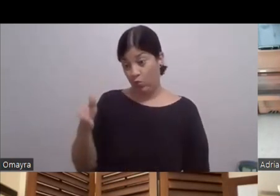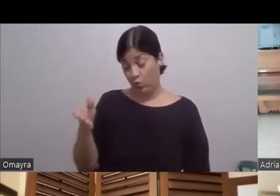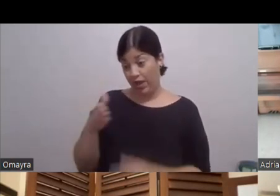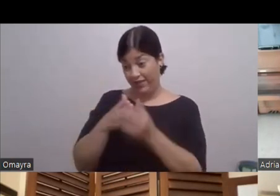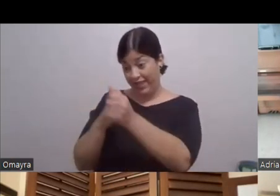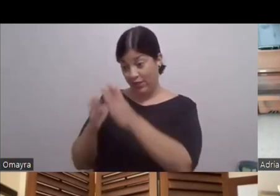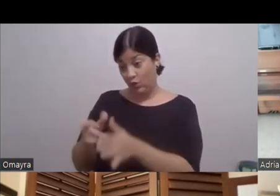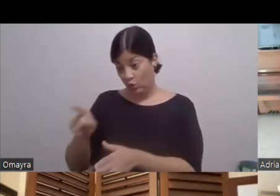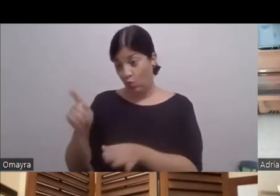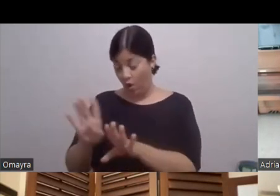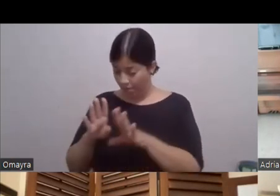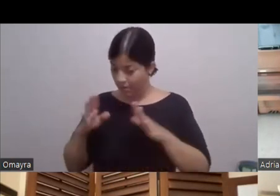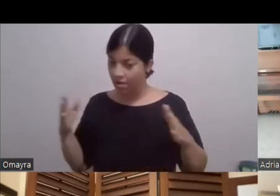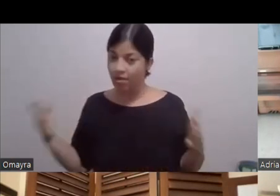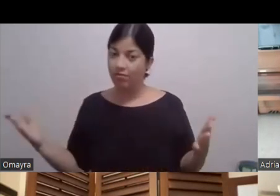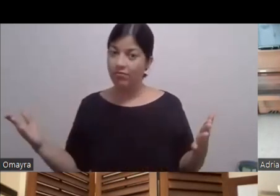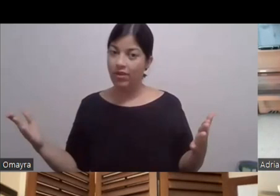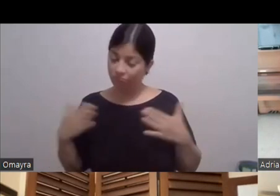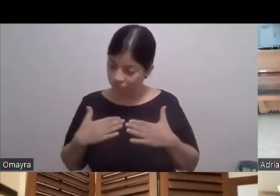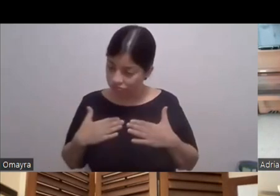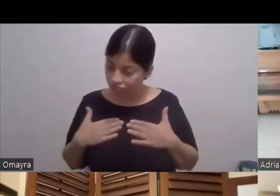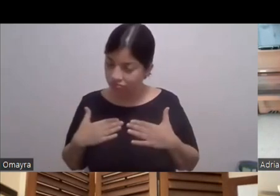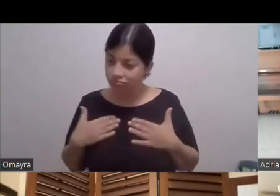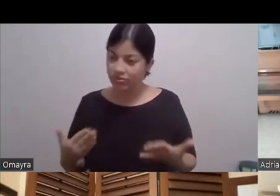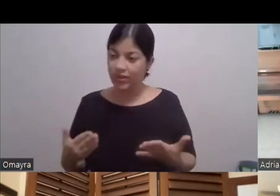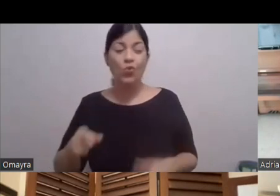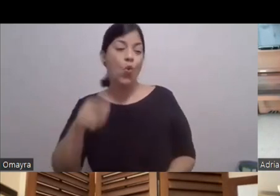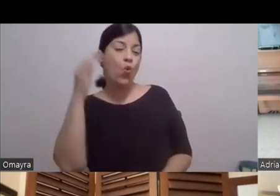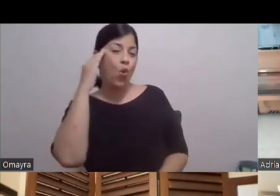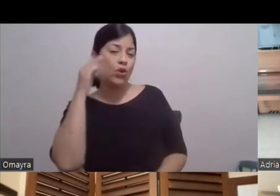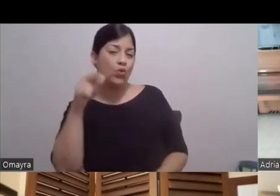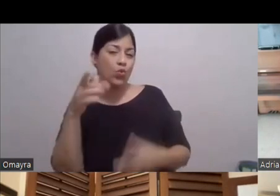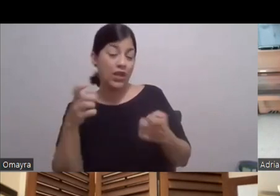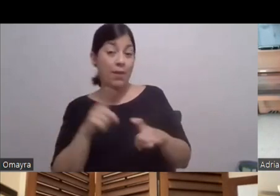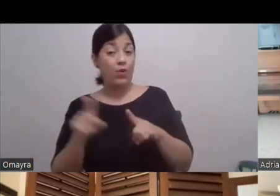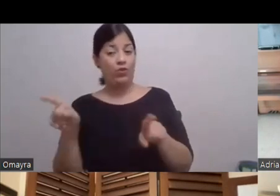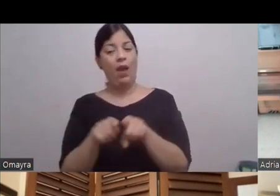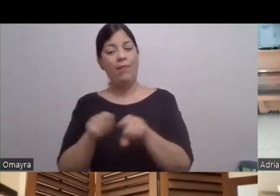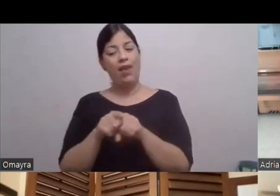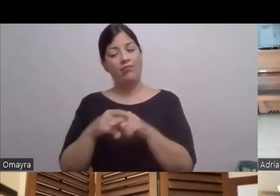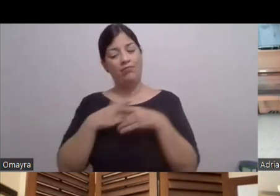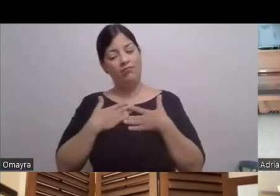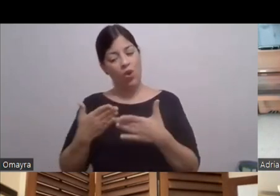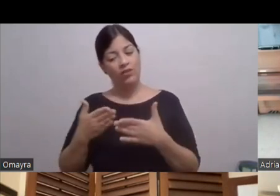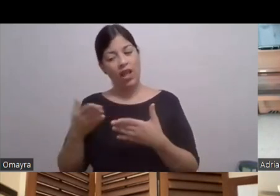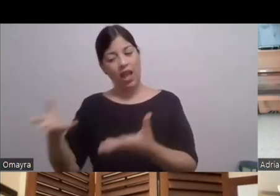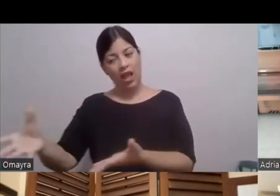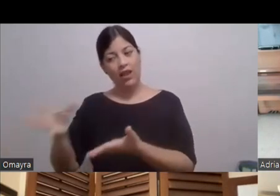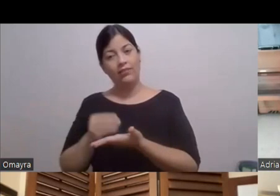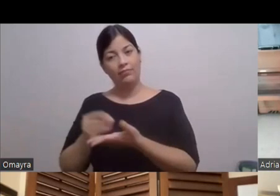también conoces muy bien Lo que quieres hacer Pero también estás abierta A propuestas El actor Porque eso es bien bonito también Que